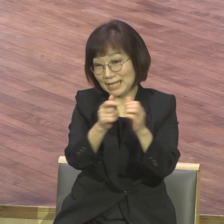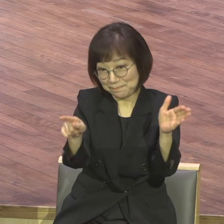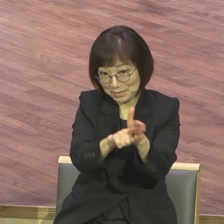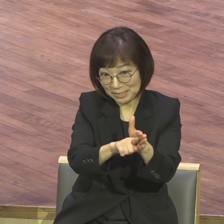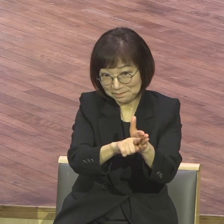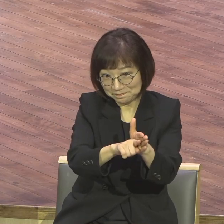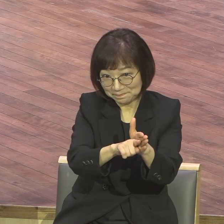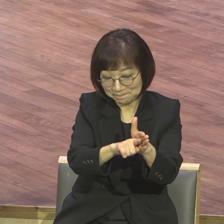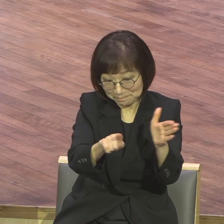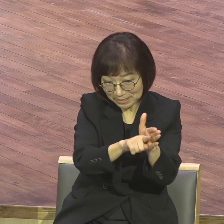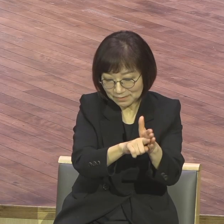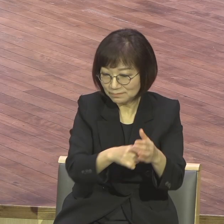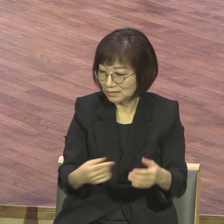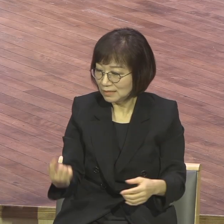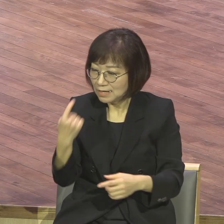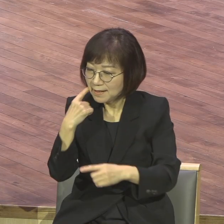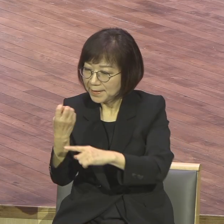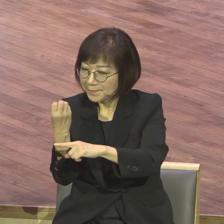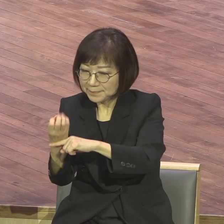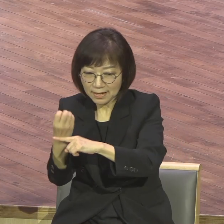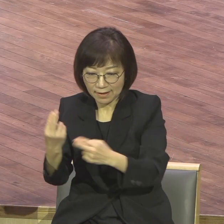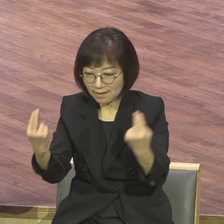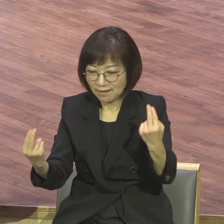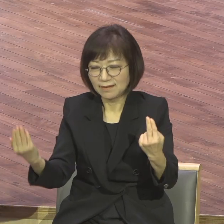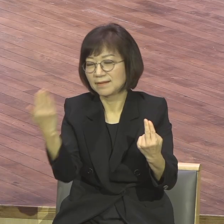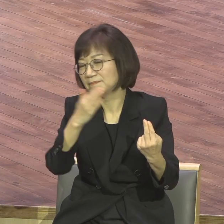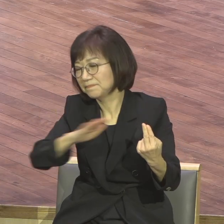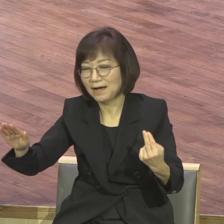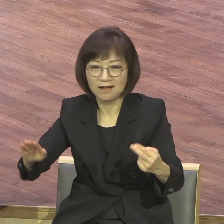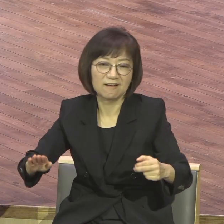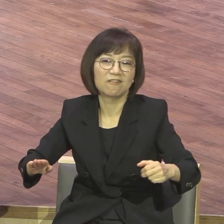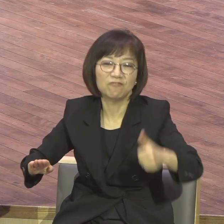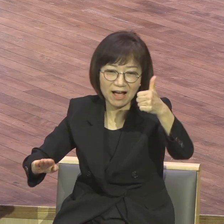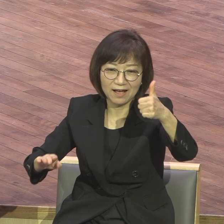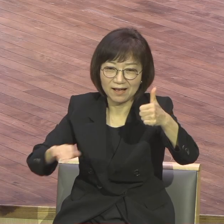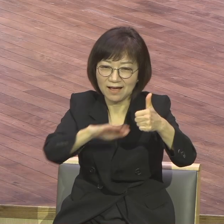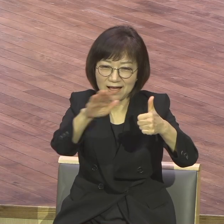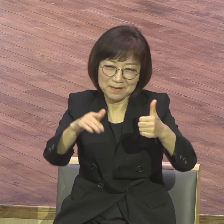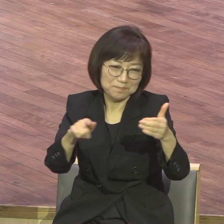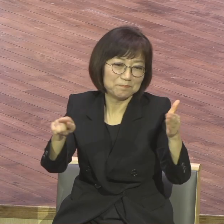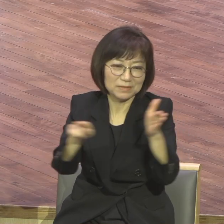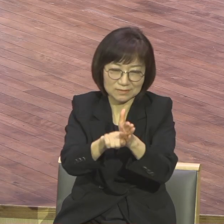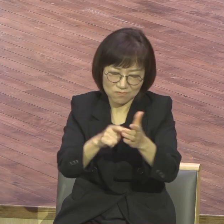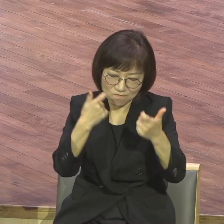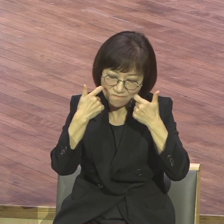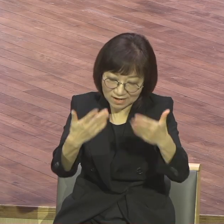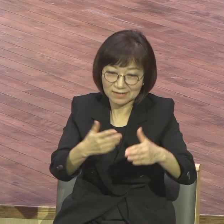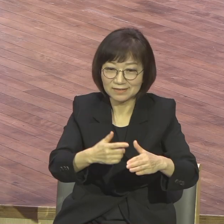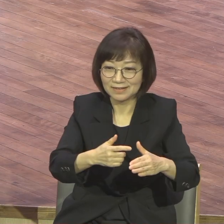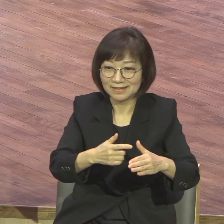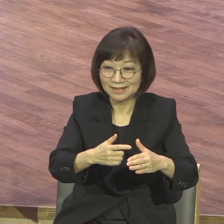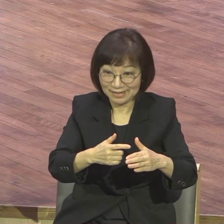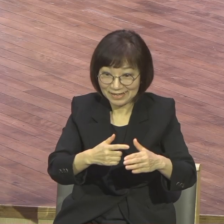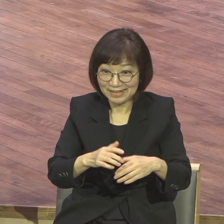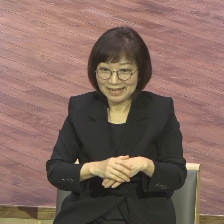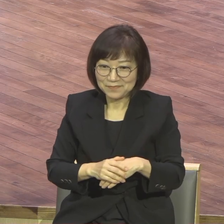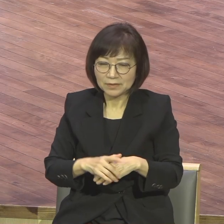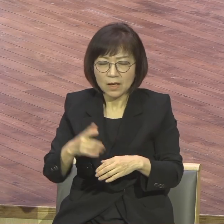순금보다 더 귀한 믿음인 줄 믿습니다. 그 믿음 가져가야 조사사 다시 말해서 시련 속에서